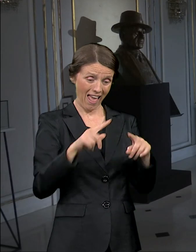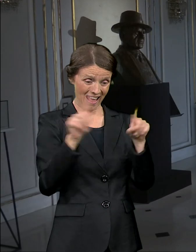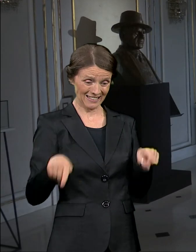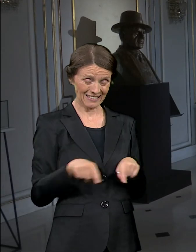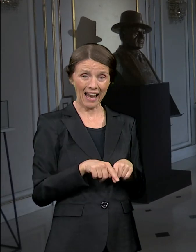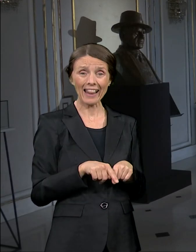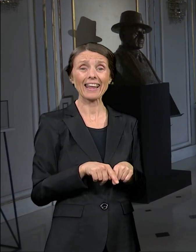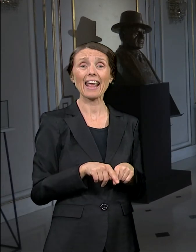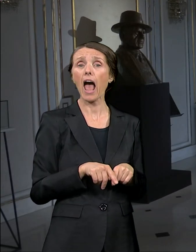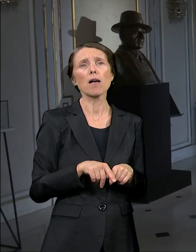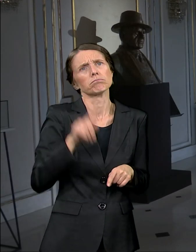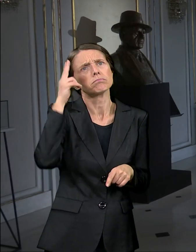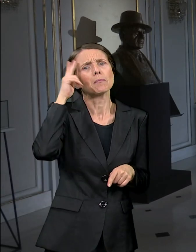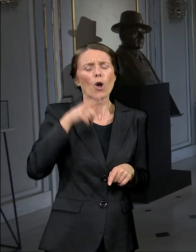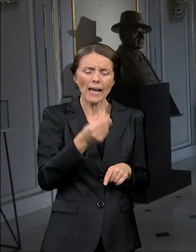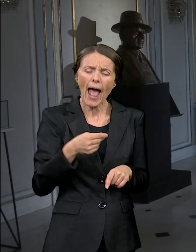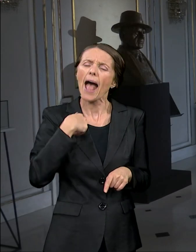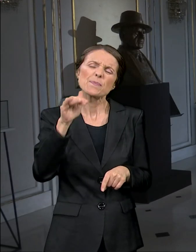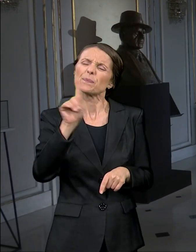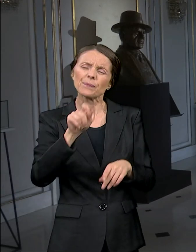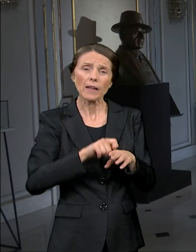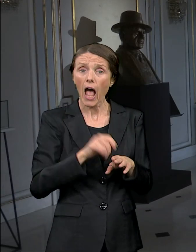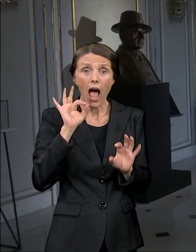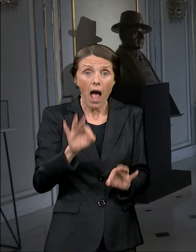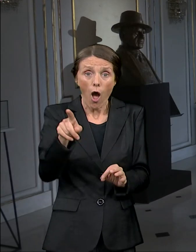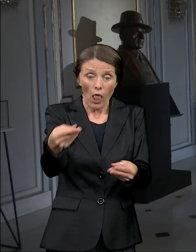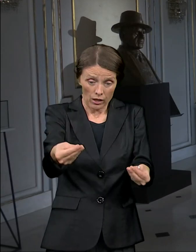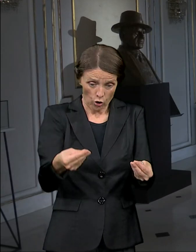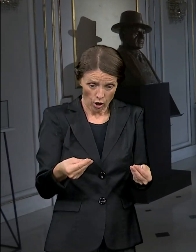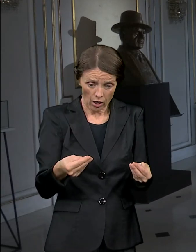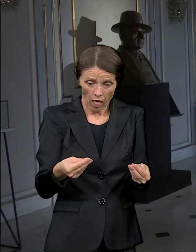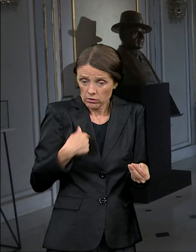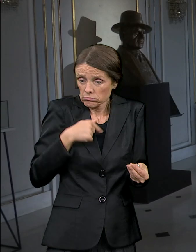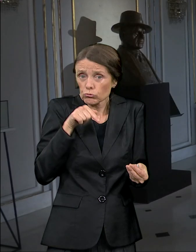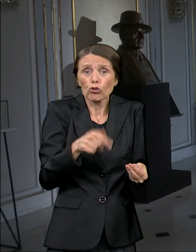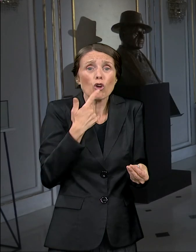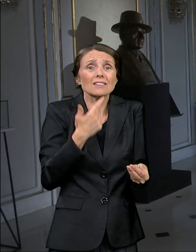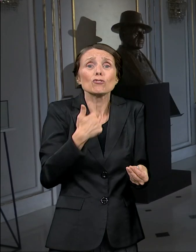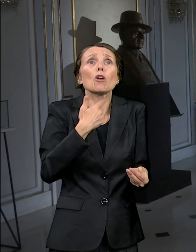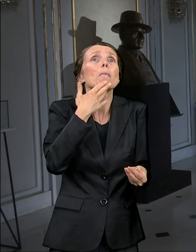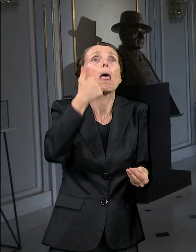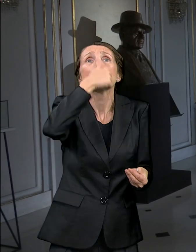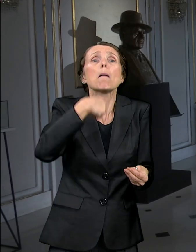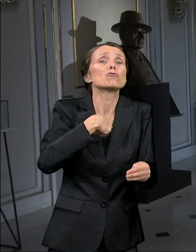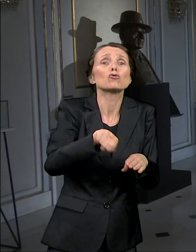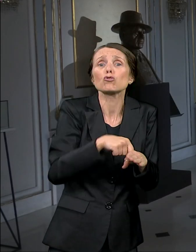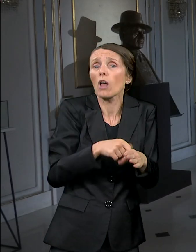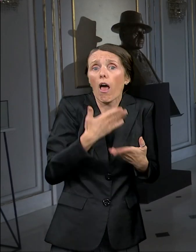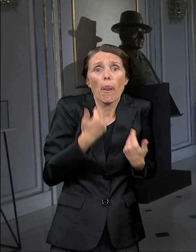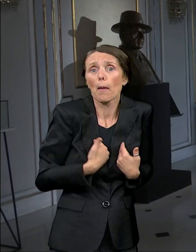nisam imao nikakvu primedbu. Kaže, ja sam onda prevazišo to novo poznanstvo i pitao je,